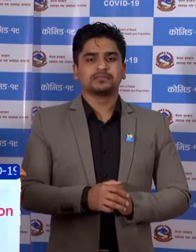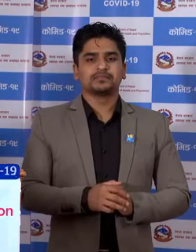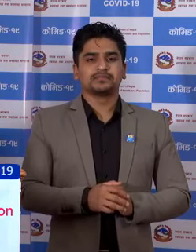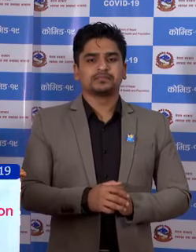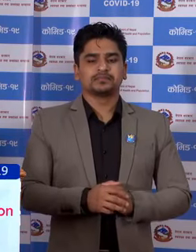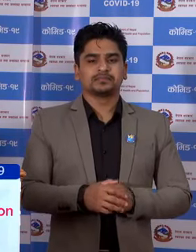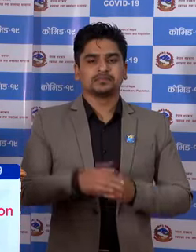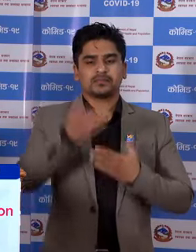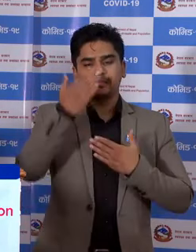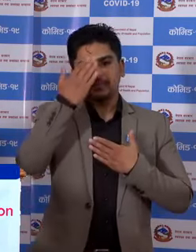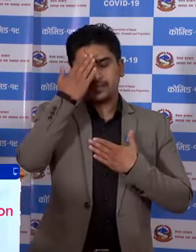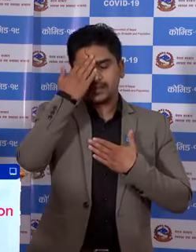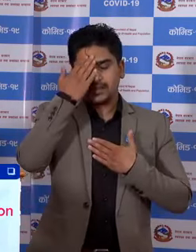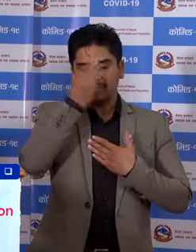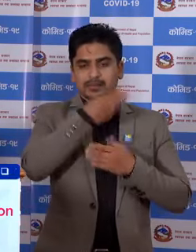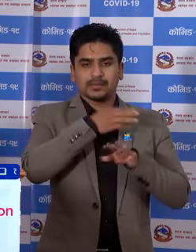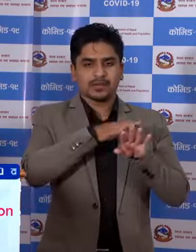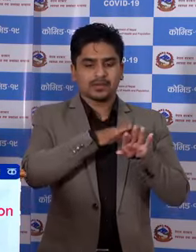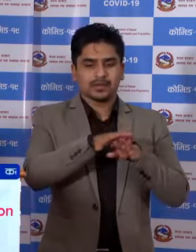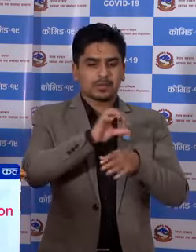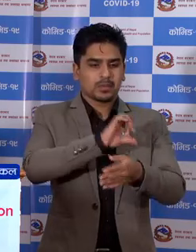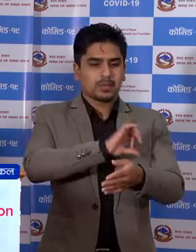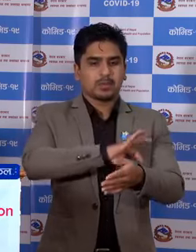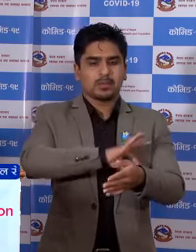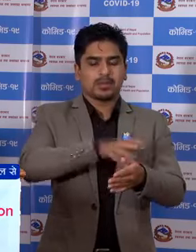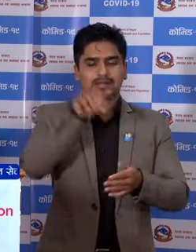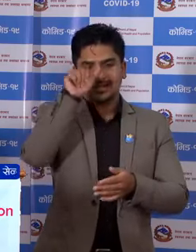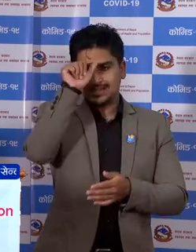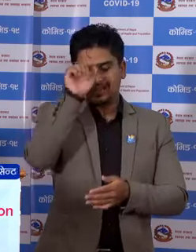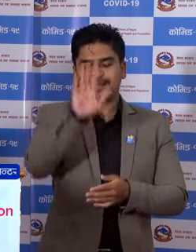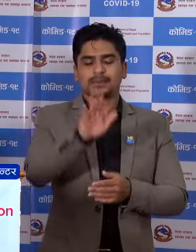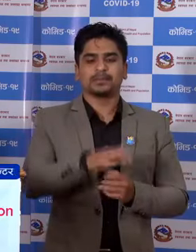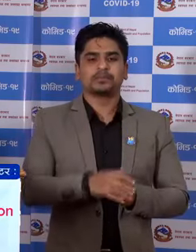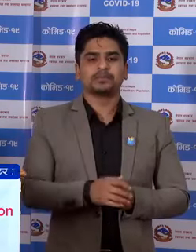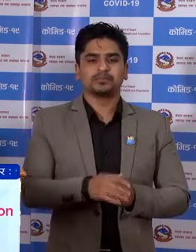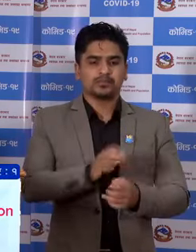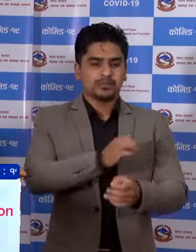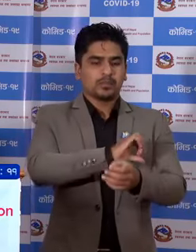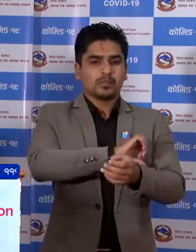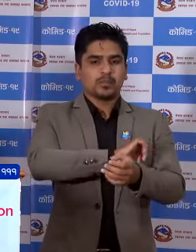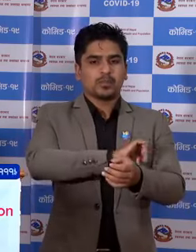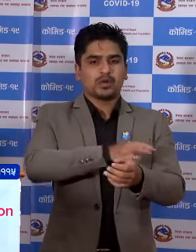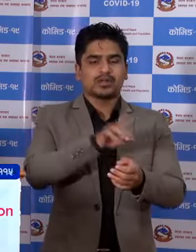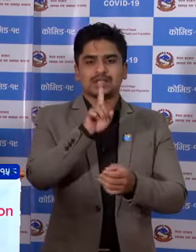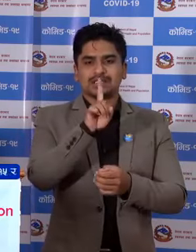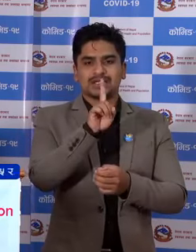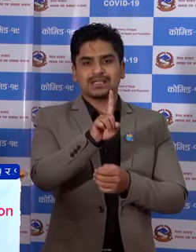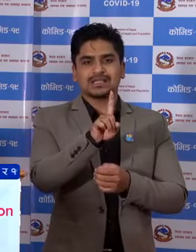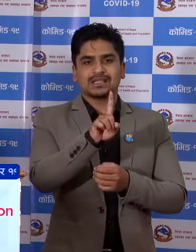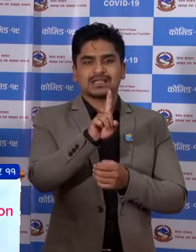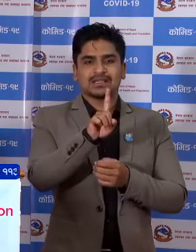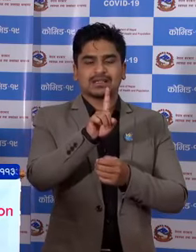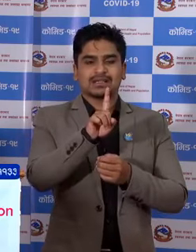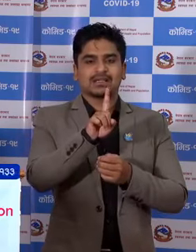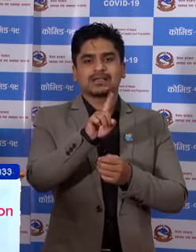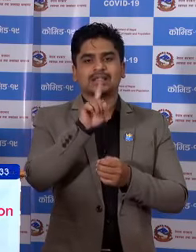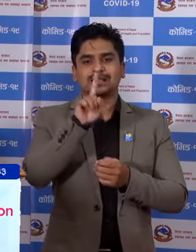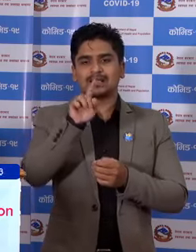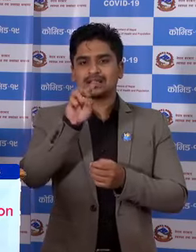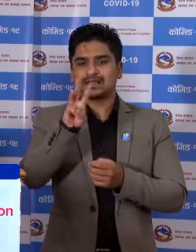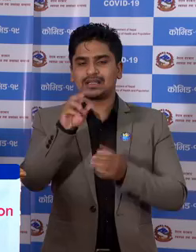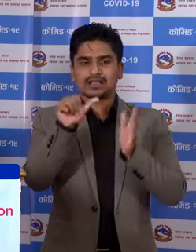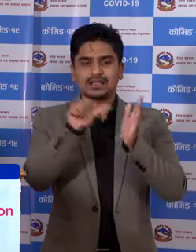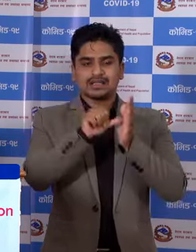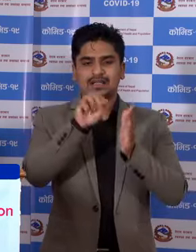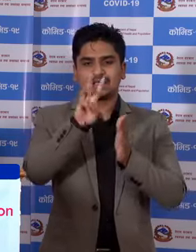संक्रमित अरुको प्रादेशिक विवरण एस्परकार छो प्रदेश एक को 13 जिल्ला